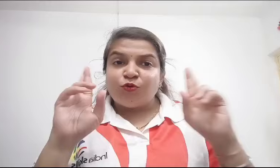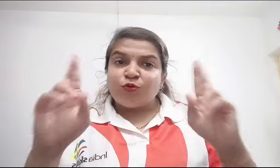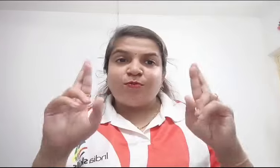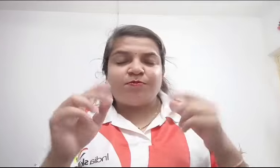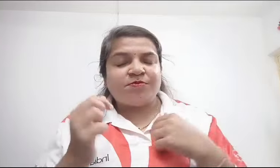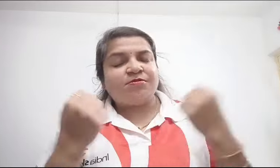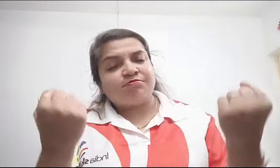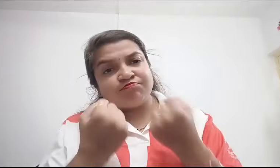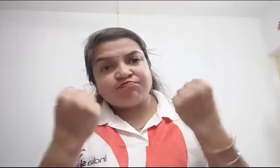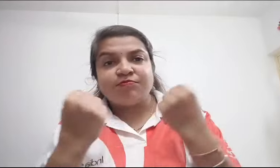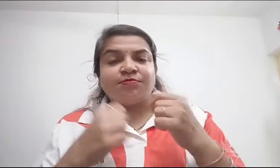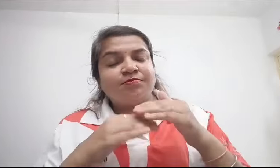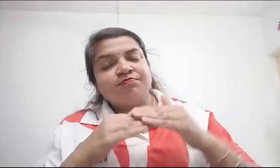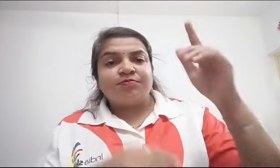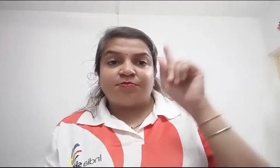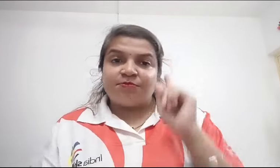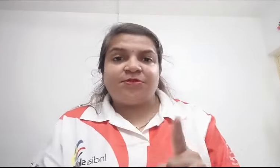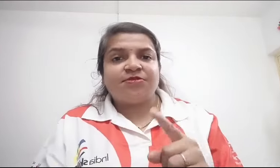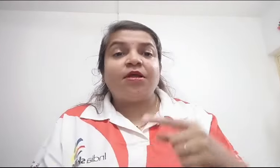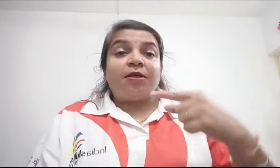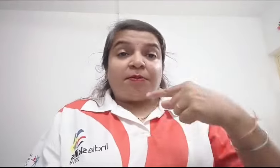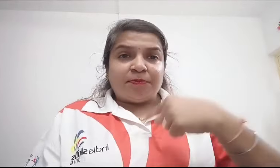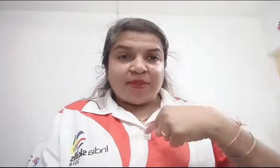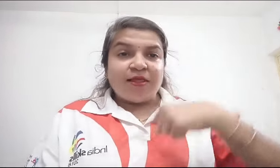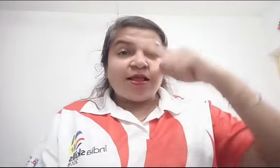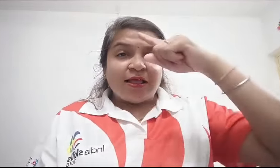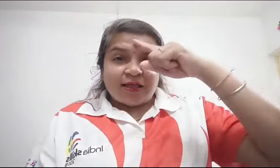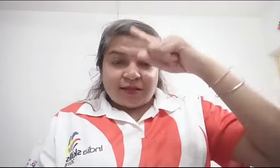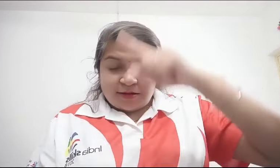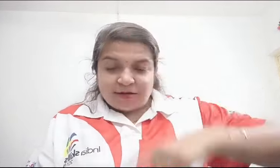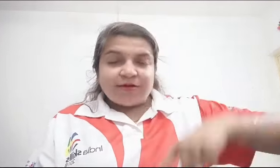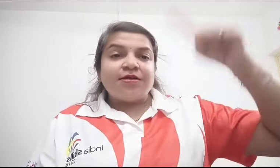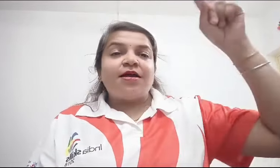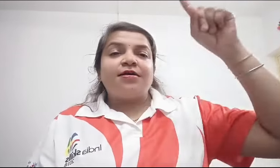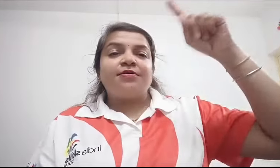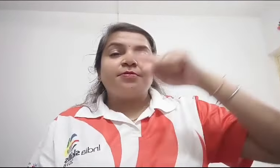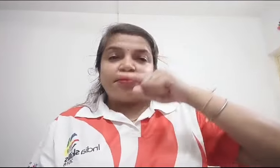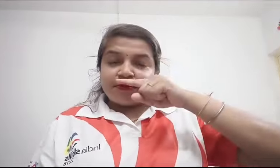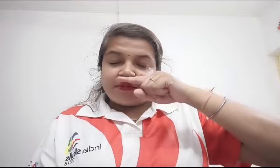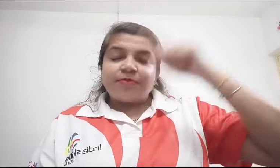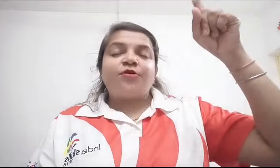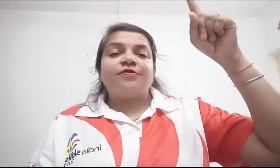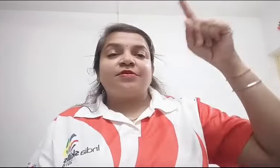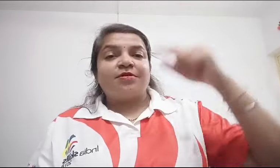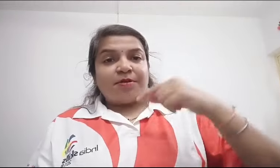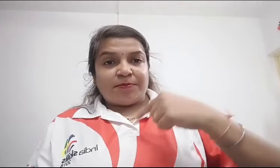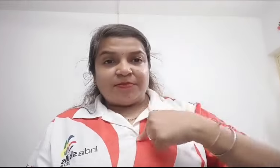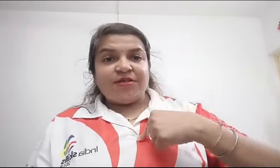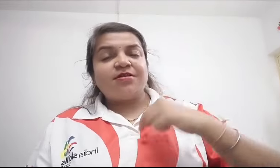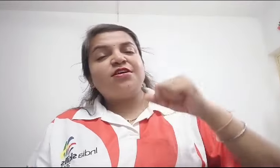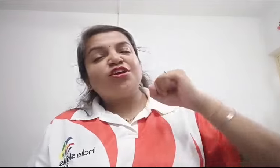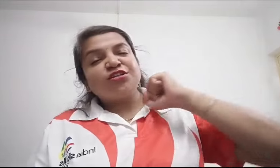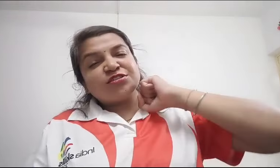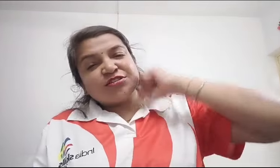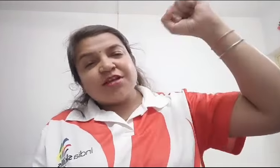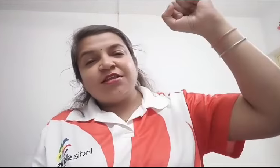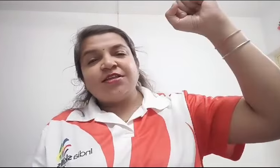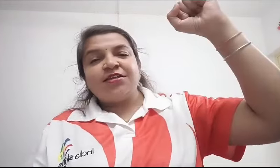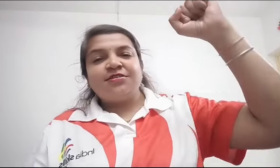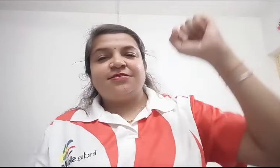कुछ की पड़ाई, स्कूल टीचिंग का जॉब, घर का काम करके मैं इंडिया के लिए प्रावड कर फील करने के लिए तैयार